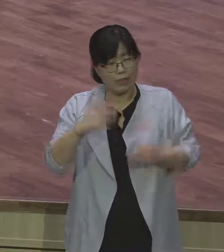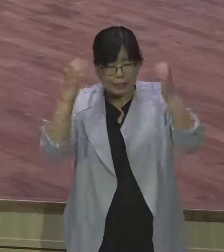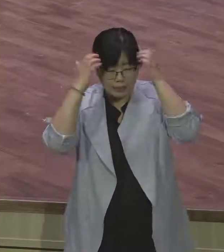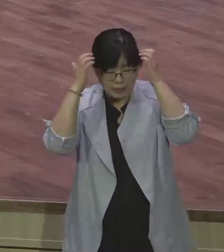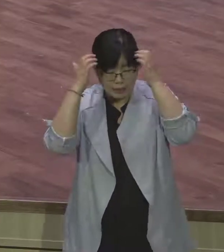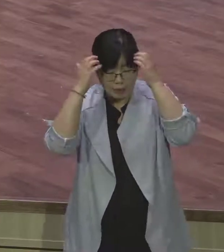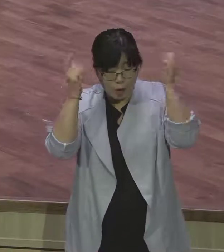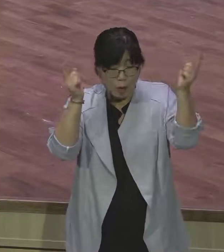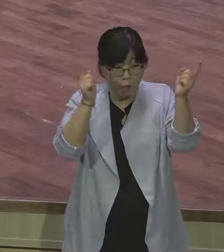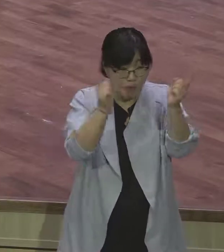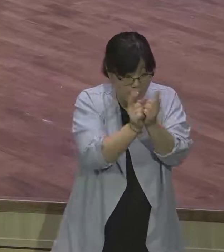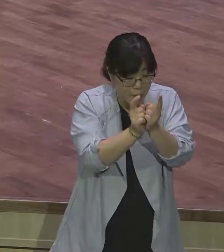거예요. 그냥.